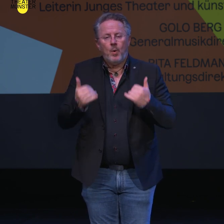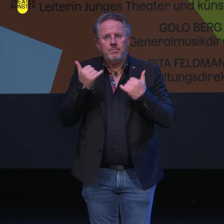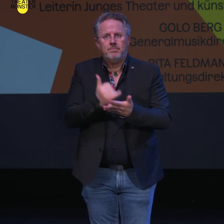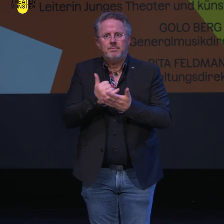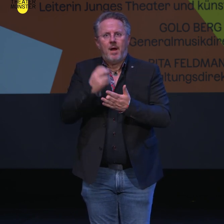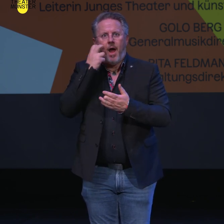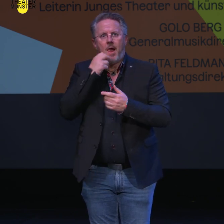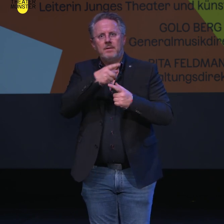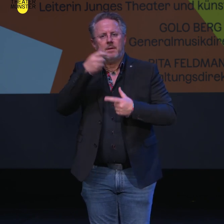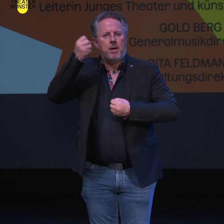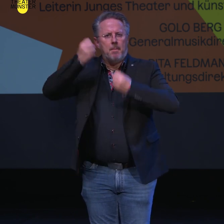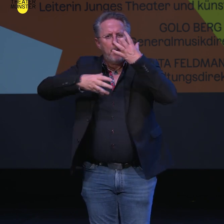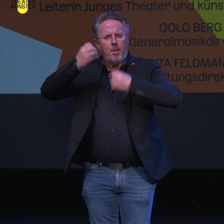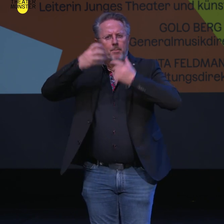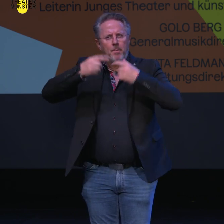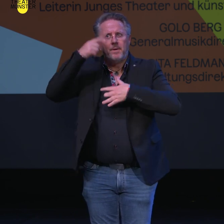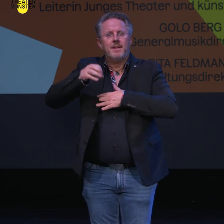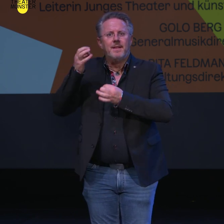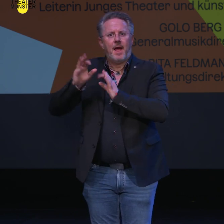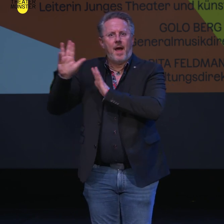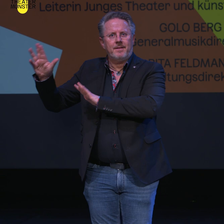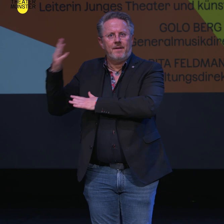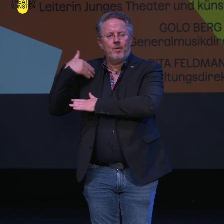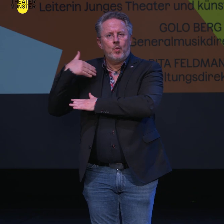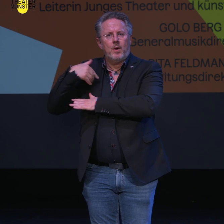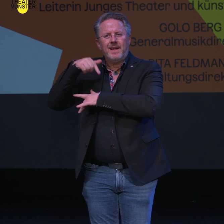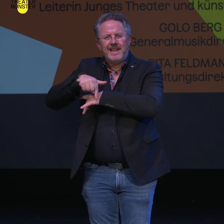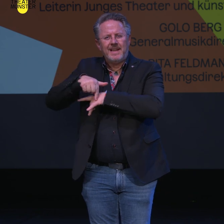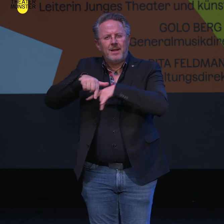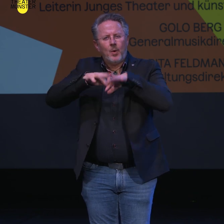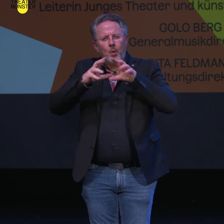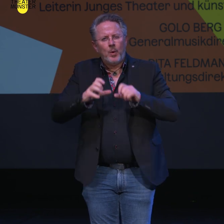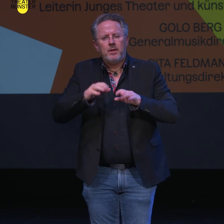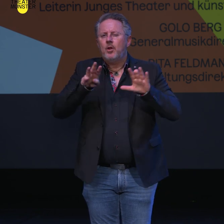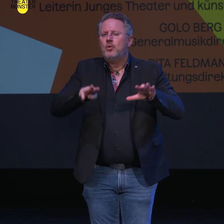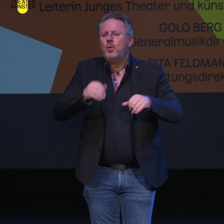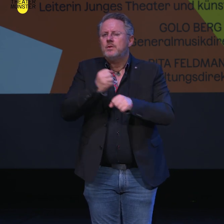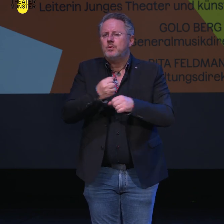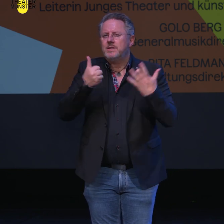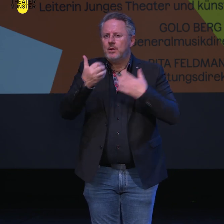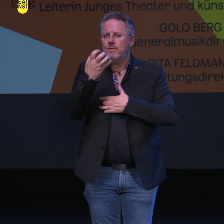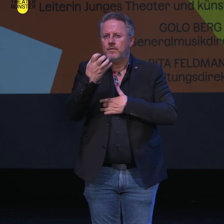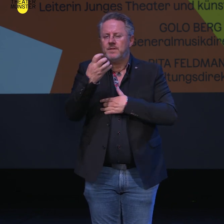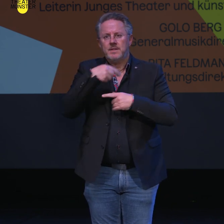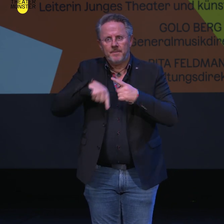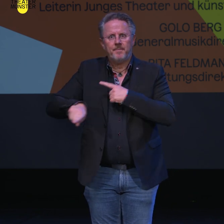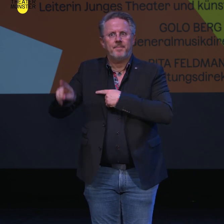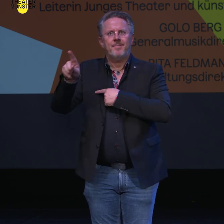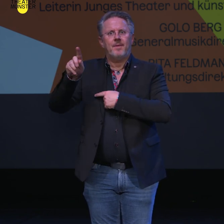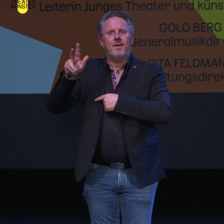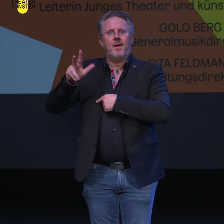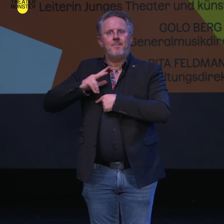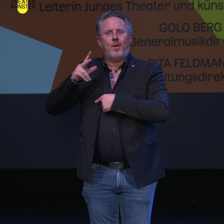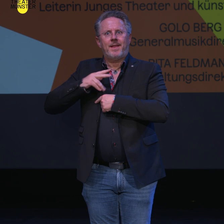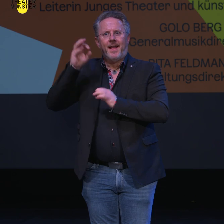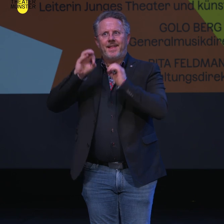alte, dann von Bomben zerstörte Theater gehörte. Die Ruine wurde dann 1956 Teil der Konzeption des modernen Theaterbaus,